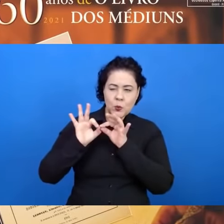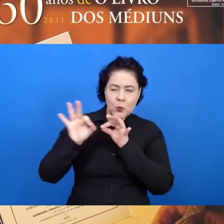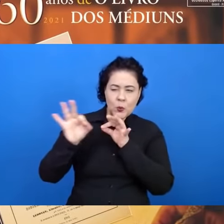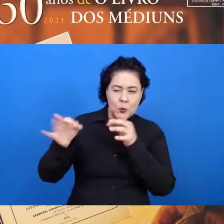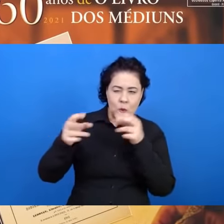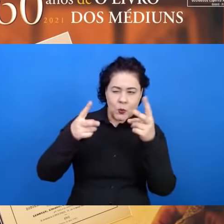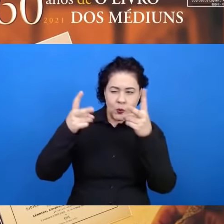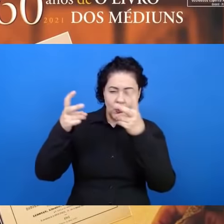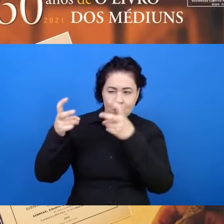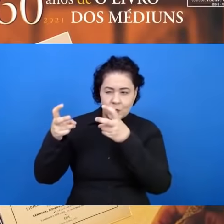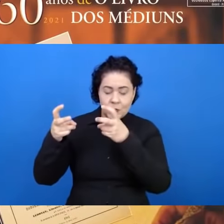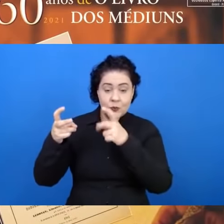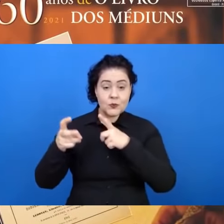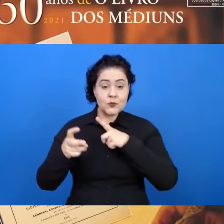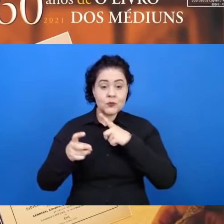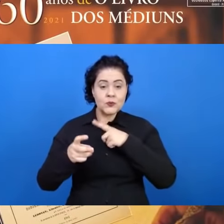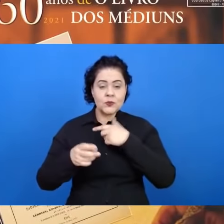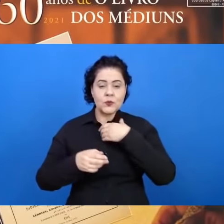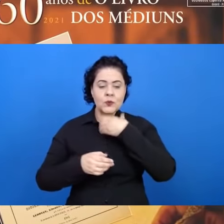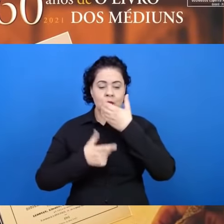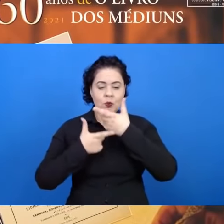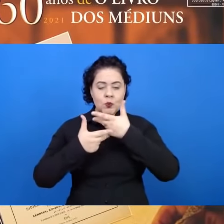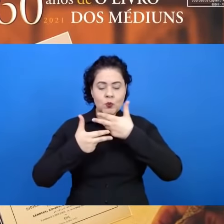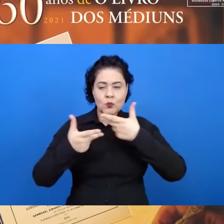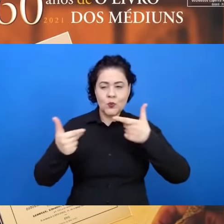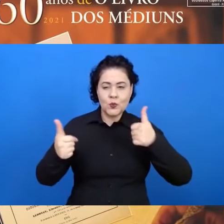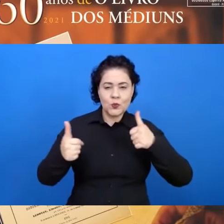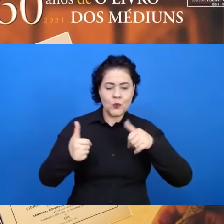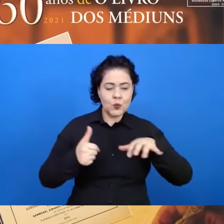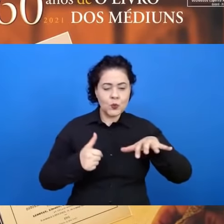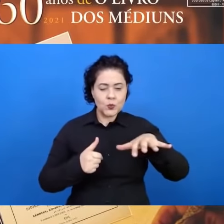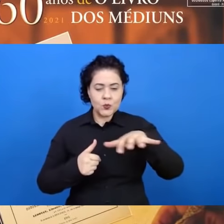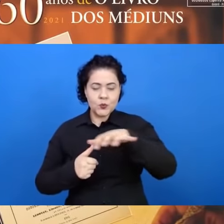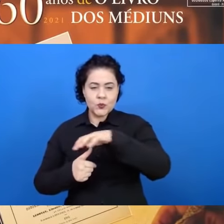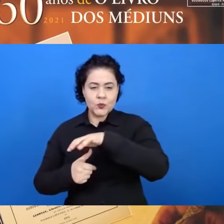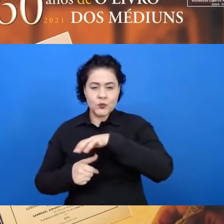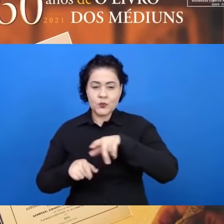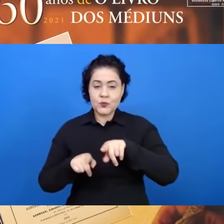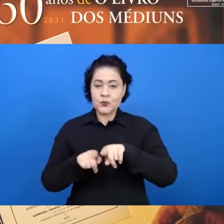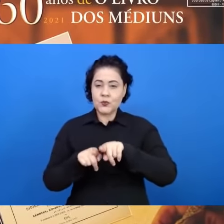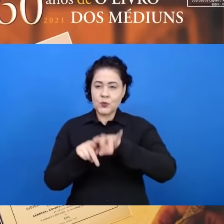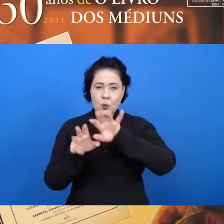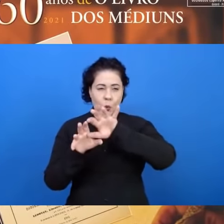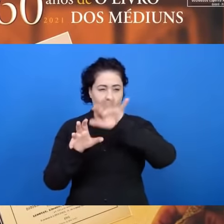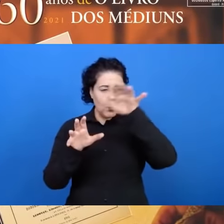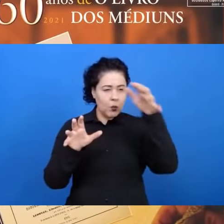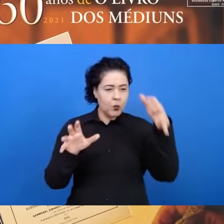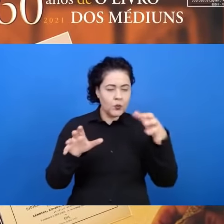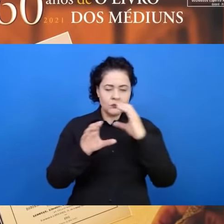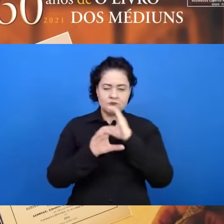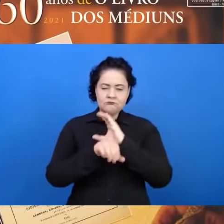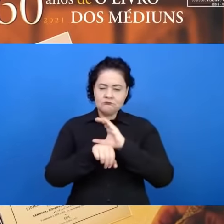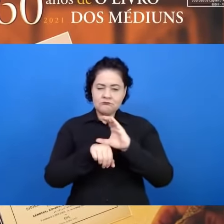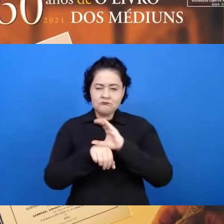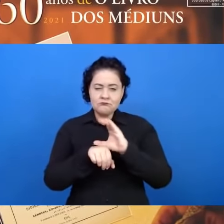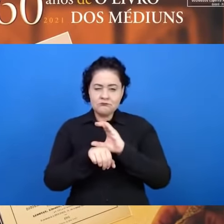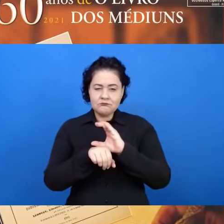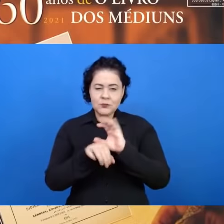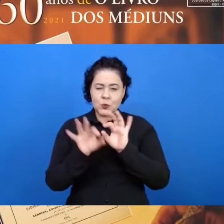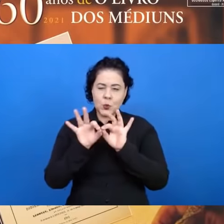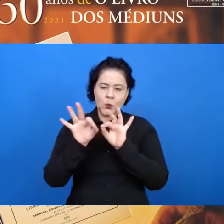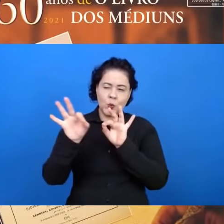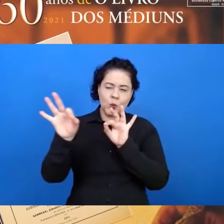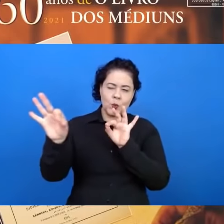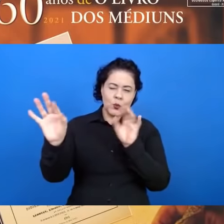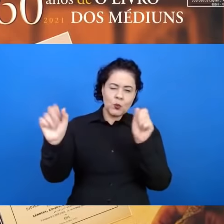pomares espessos, cúpulas cinzentas que se esboçavam ao longe.